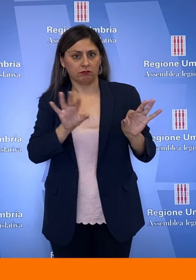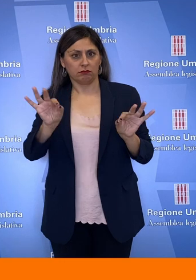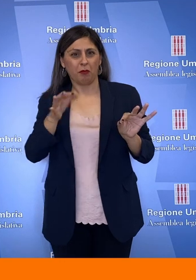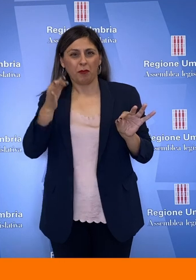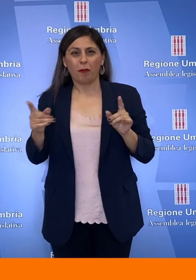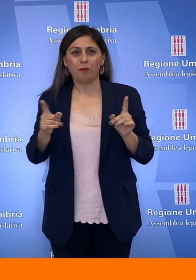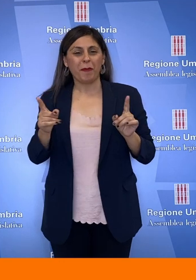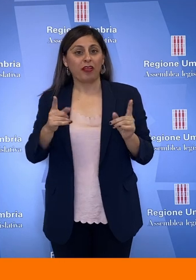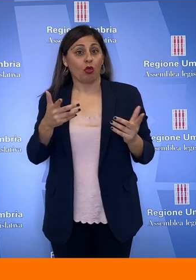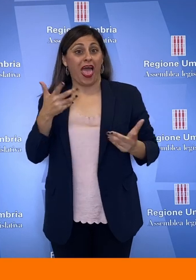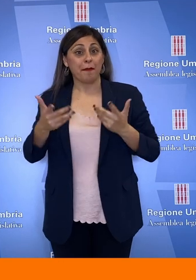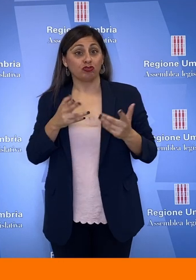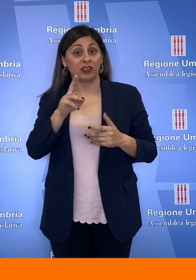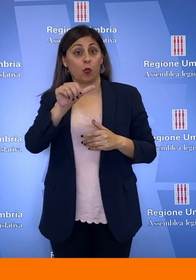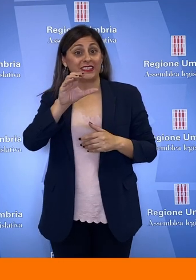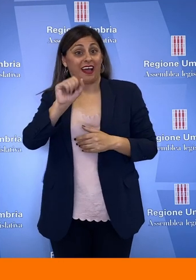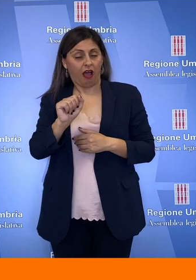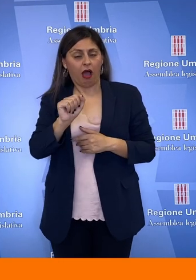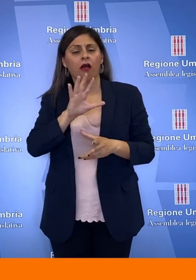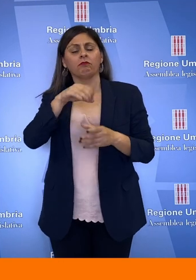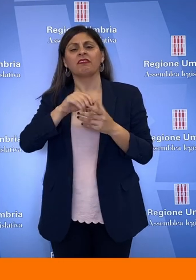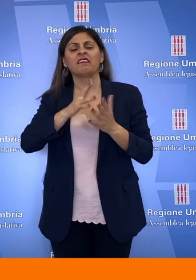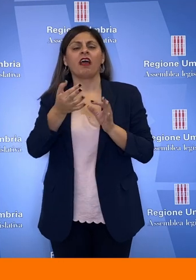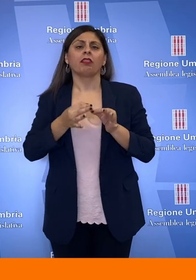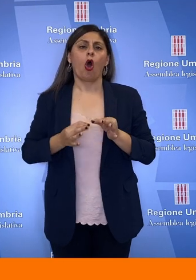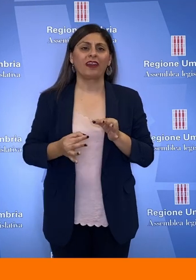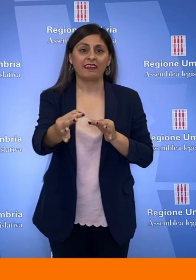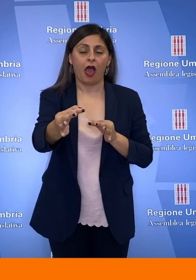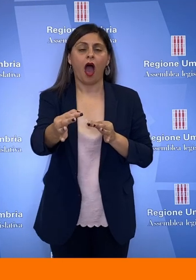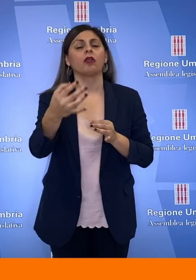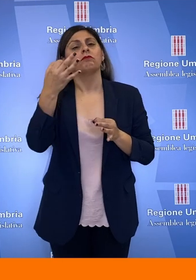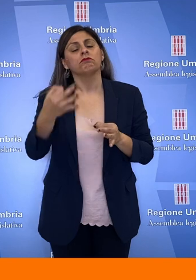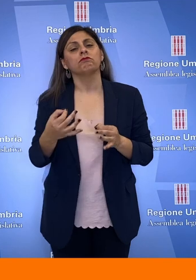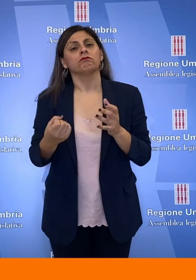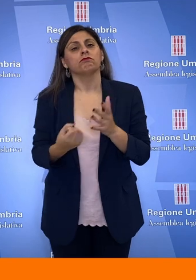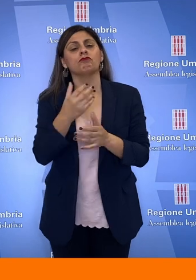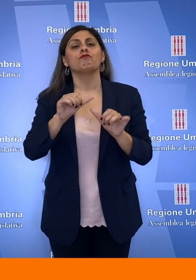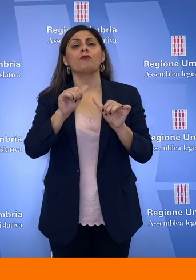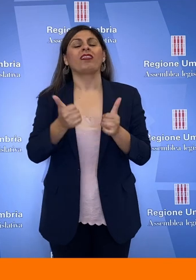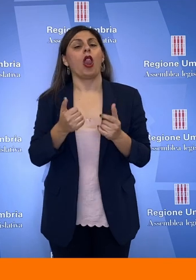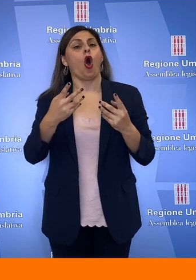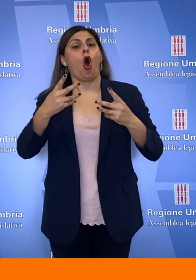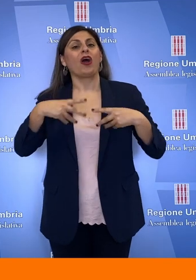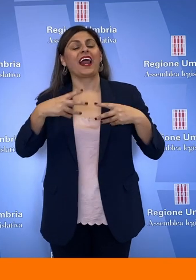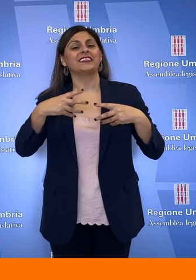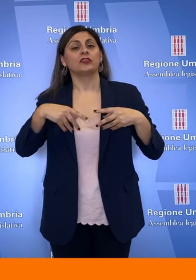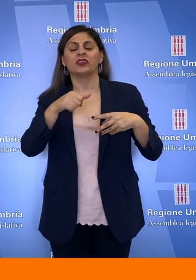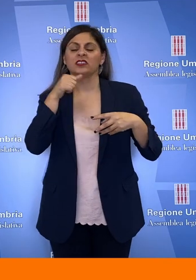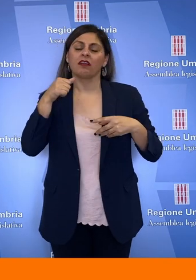individuate durante la fase di emergenza, le USCA, in un regime ordinario. Quindi è stato prodotto un modello di organizzazione per il